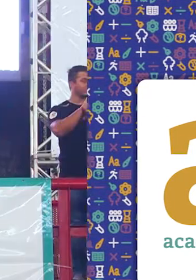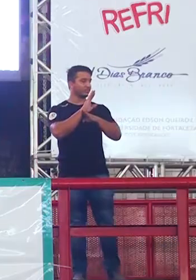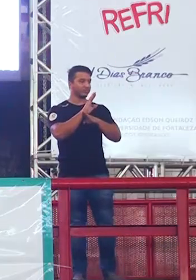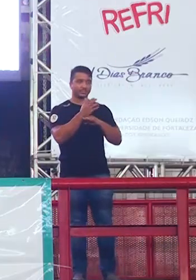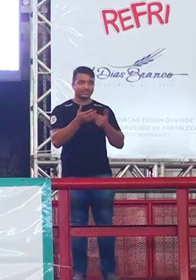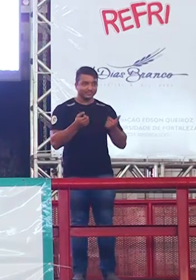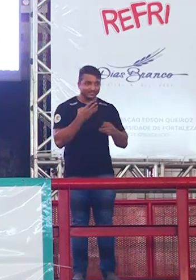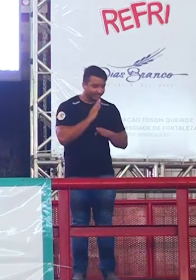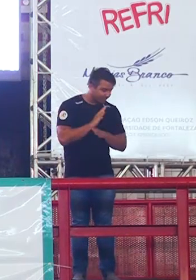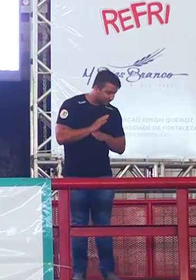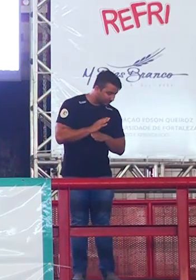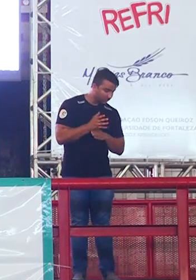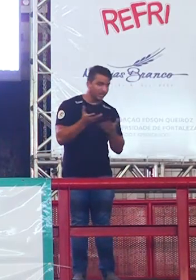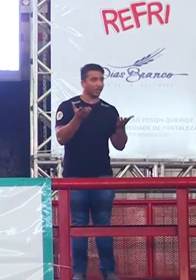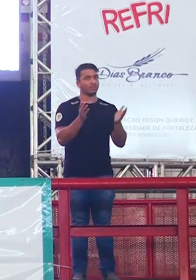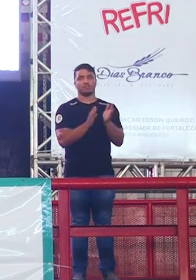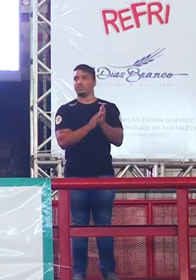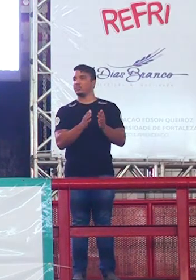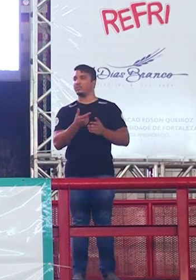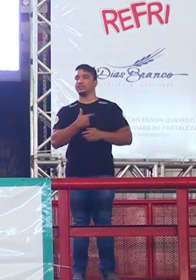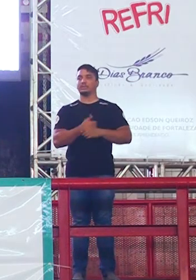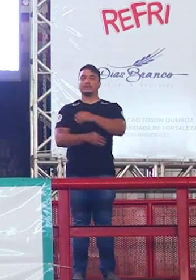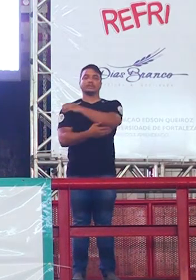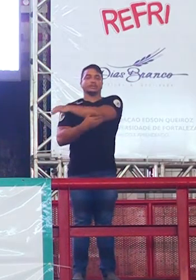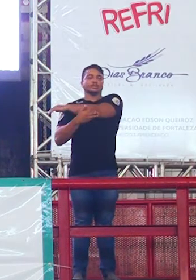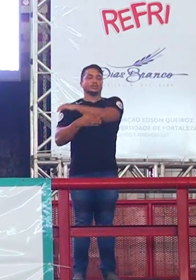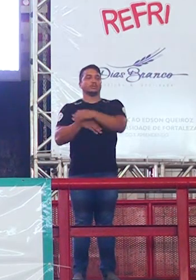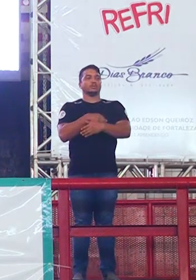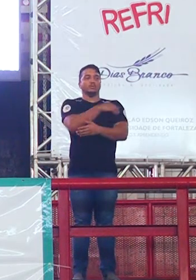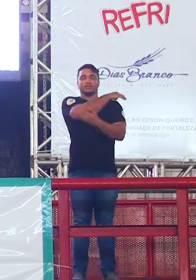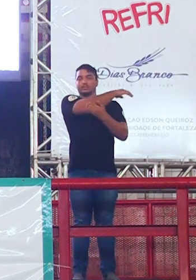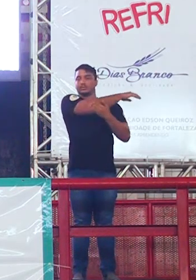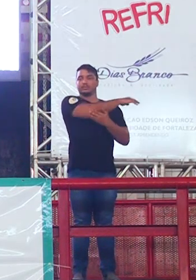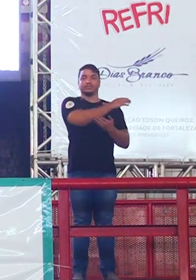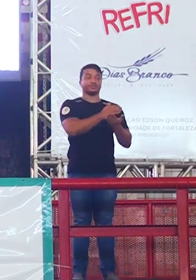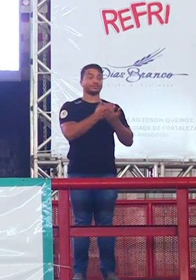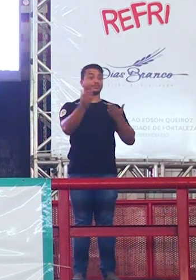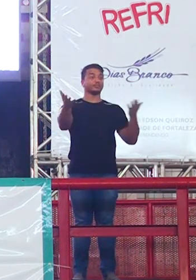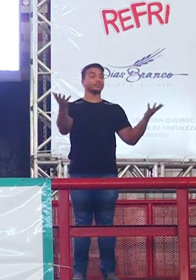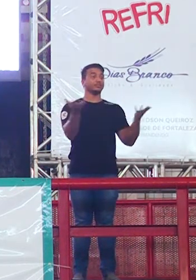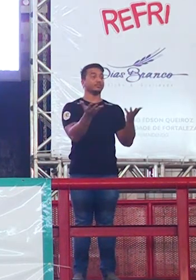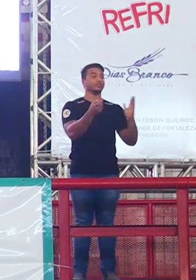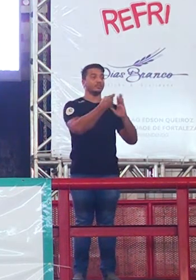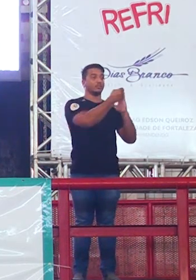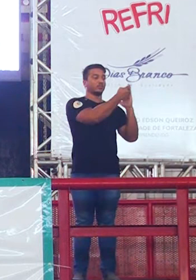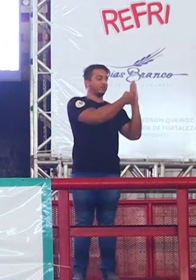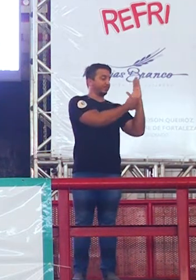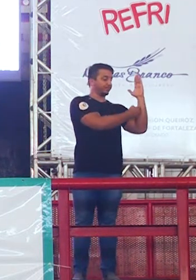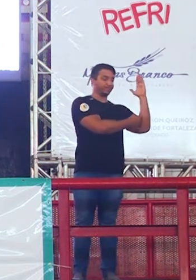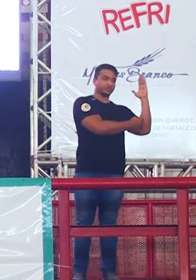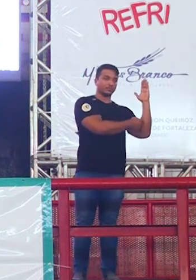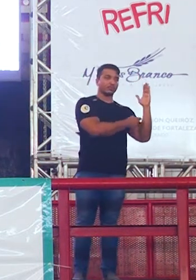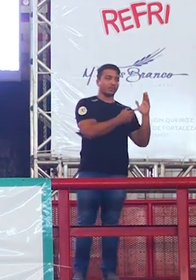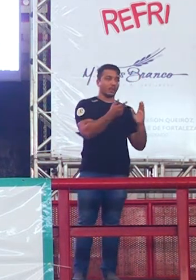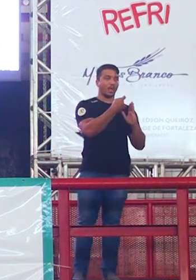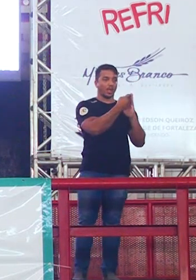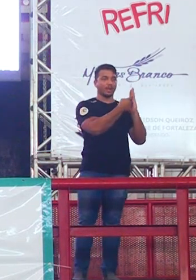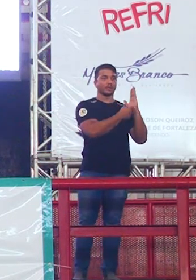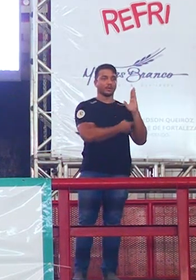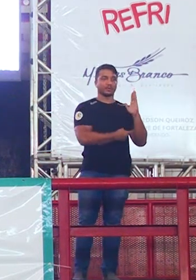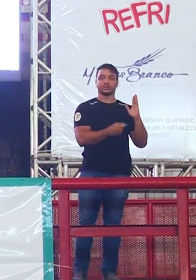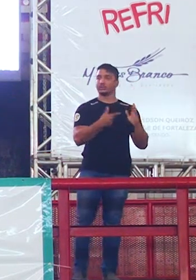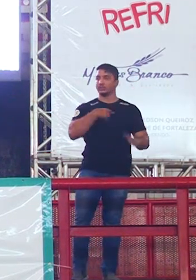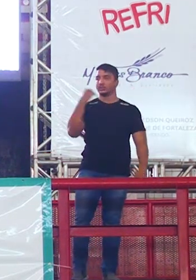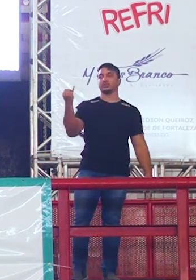Depois desse show de alongamento, agora a gente vai ter que falar de redação, a matéria que decide tudo no